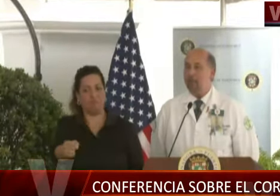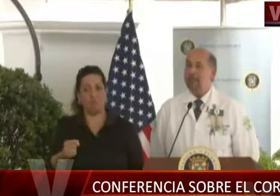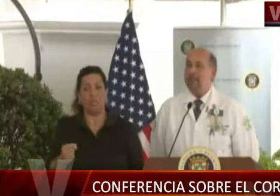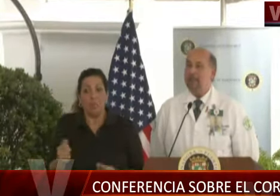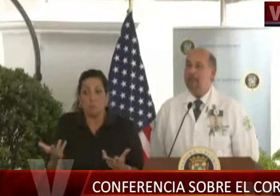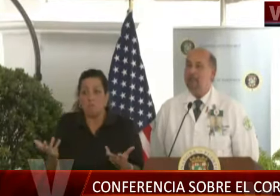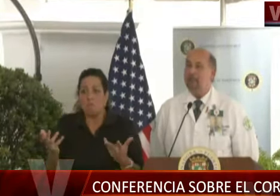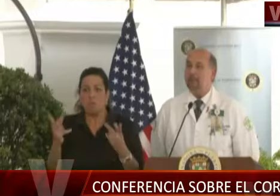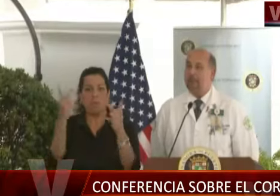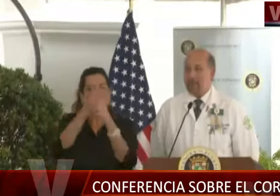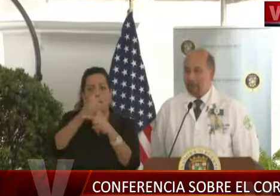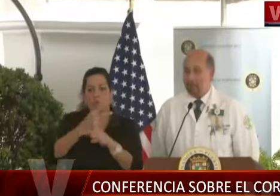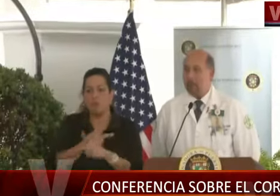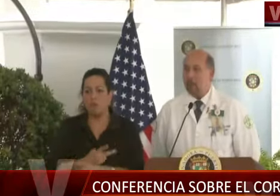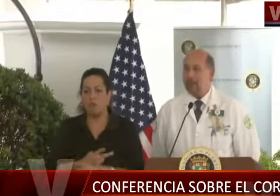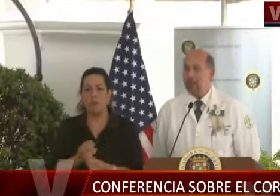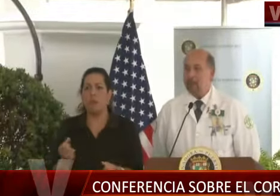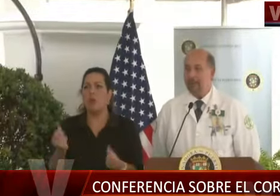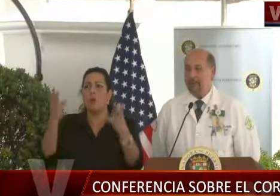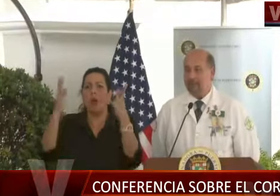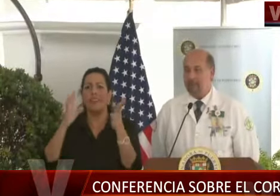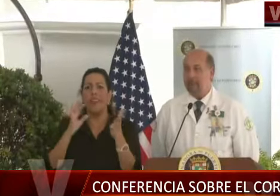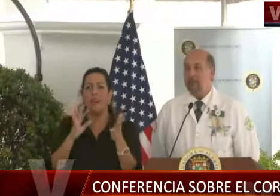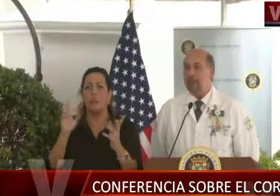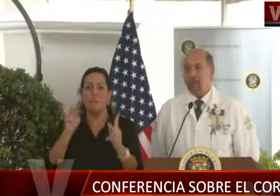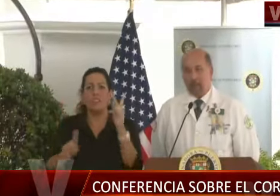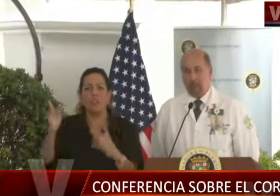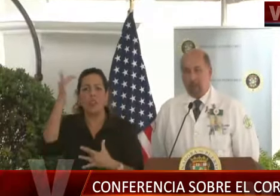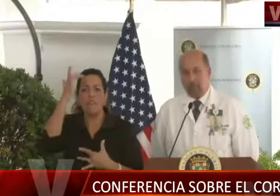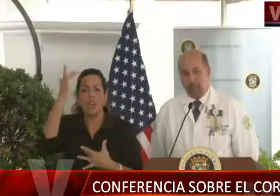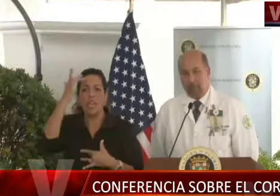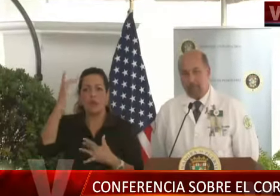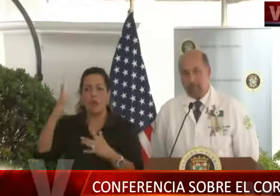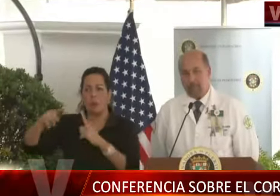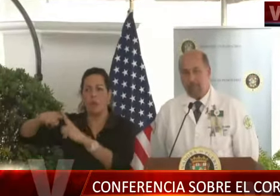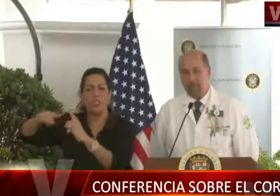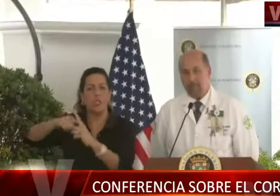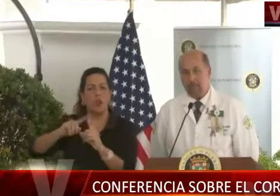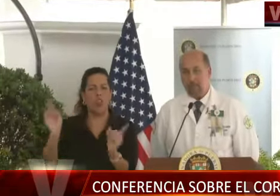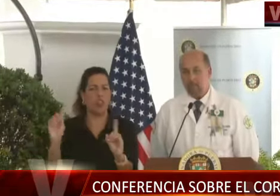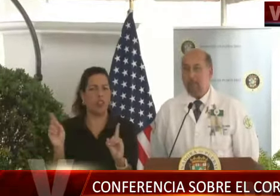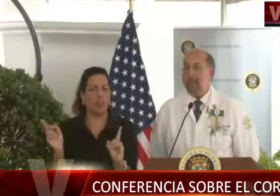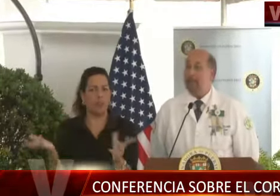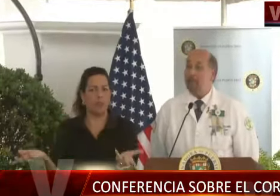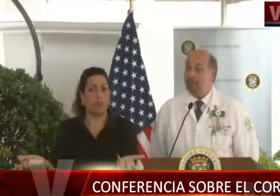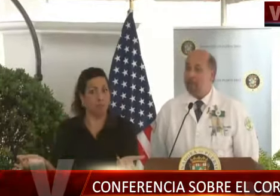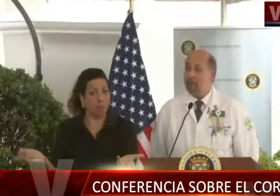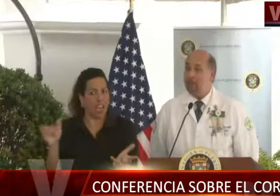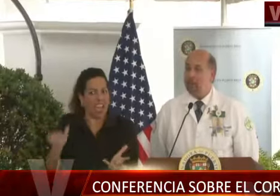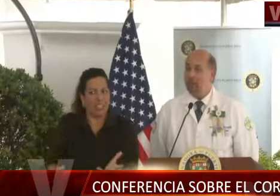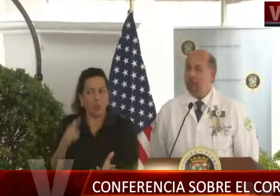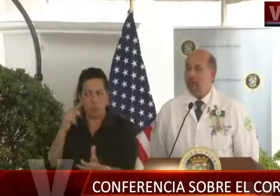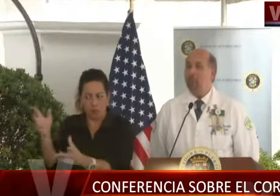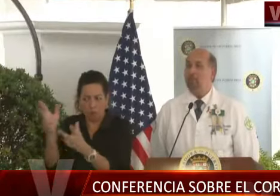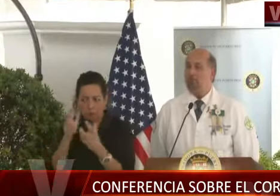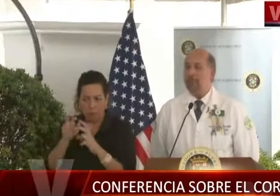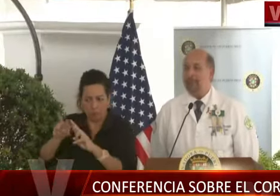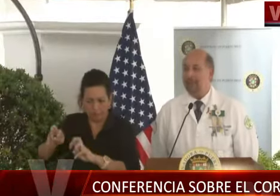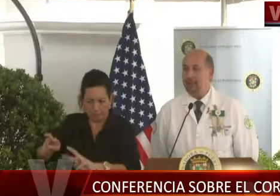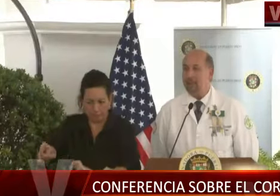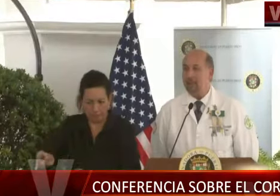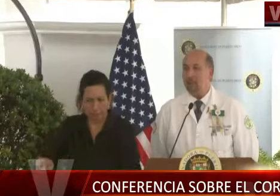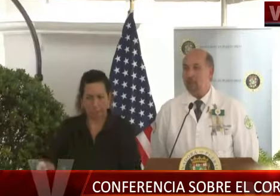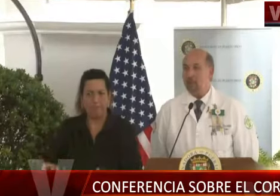Puerto Rico y dónde están la mayoría de los casos que se están tornando positivos. Una vez tengamos esa información, podemos